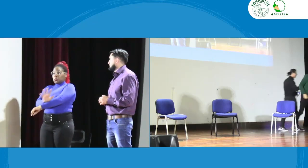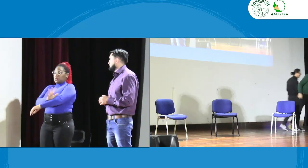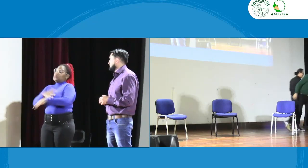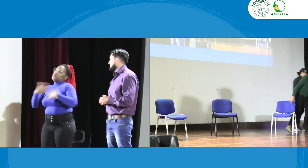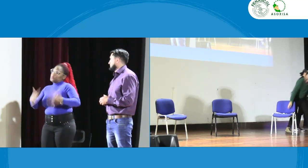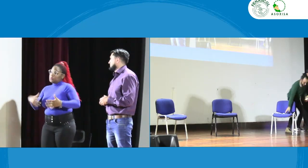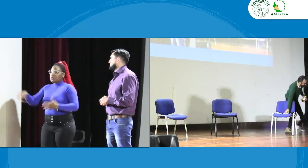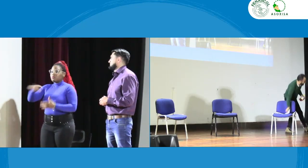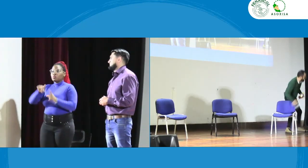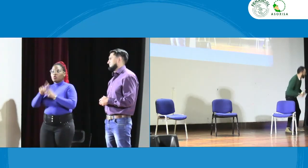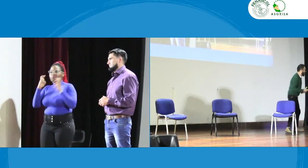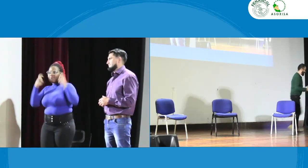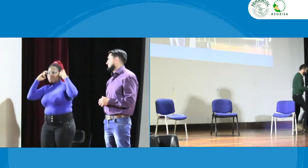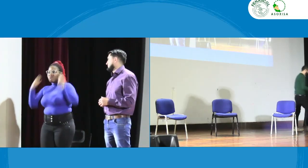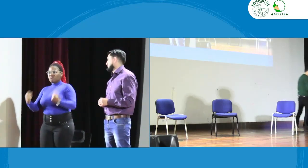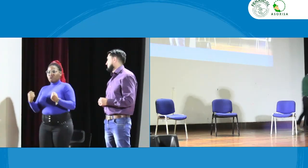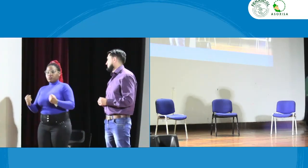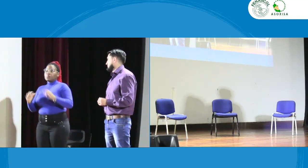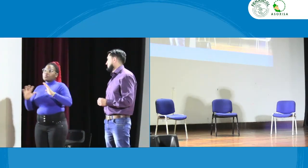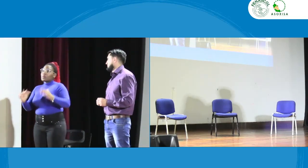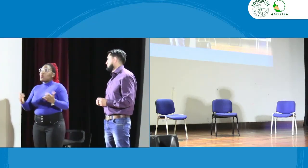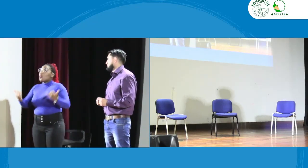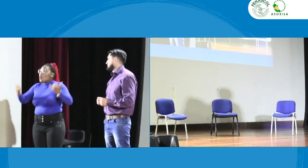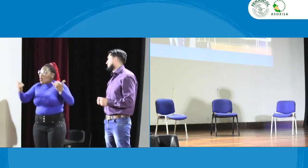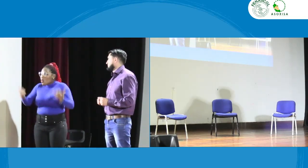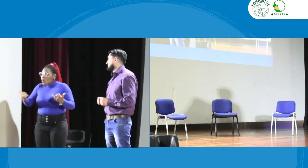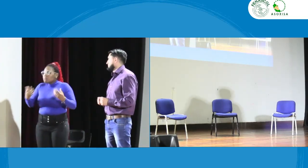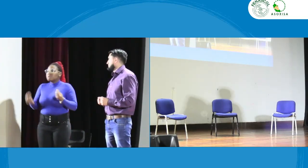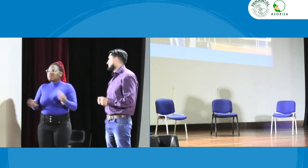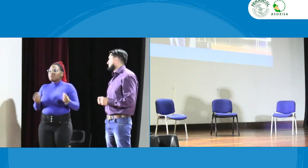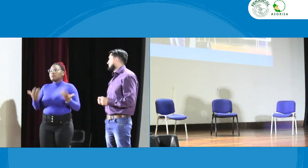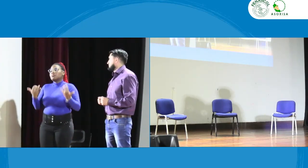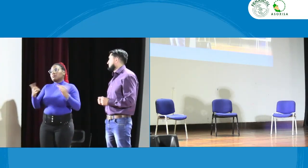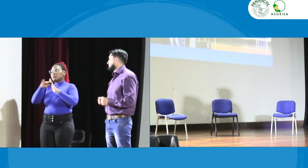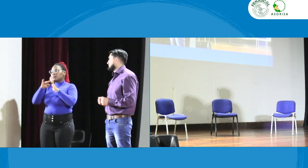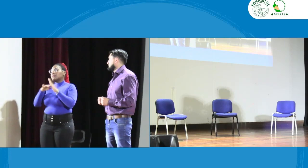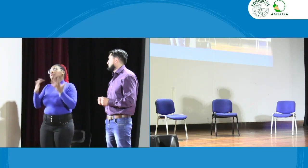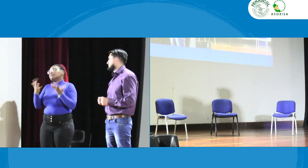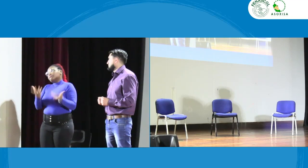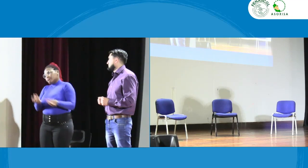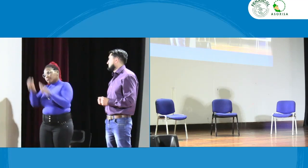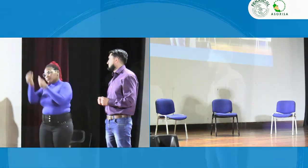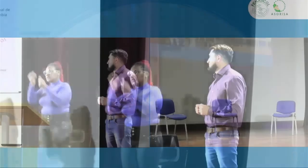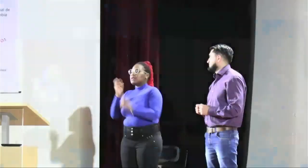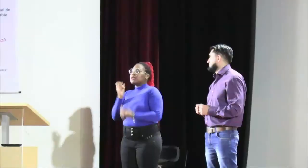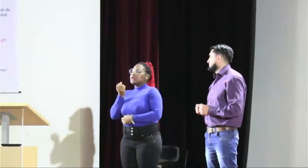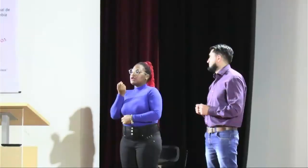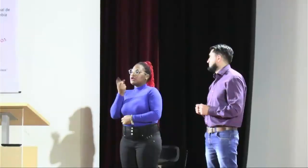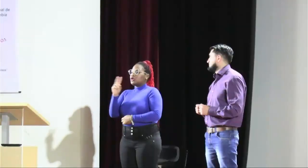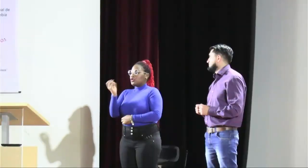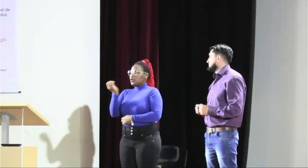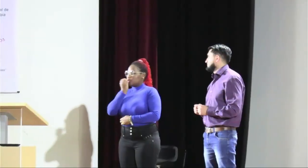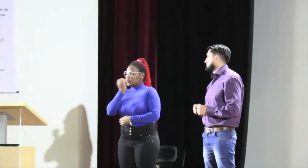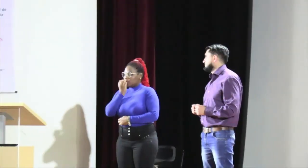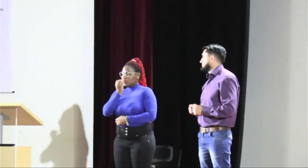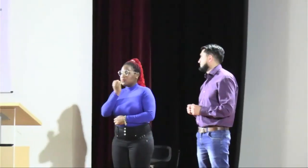preguntar porque querían una respuesta la verdad es muy emocionante porque seguimos aumentando nuestro conocimiento seguimos con nuestro